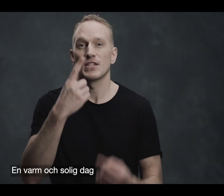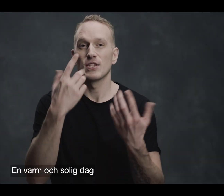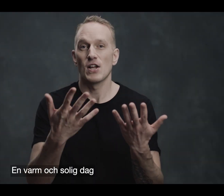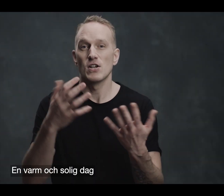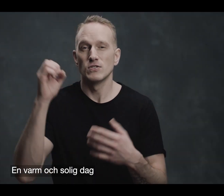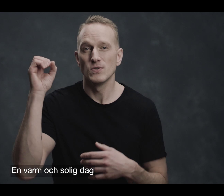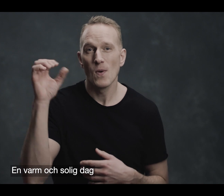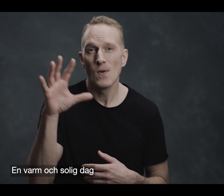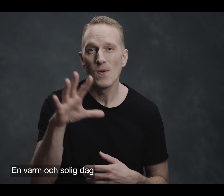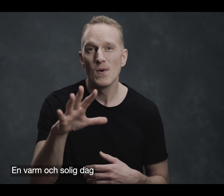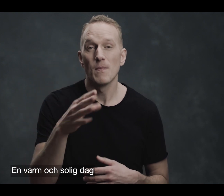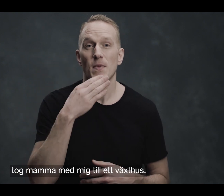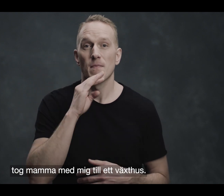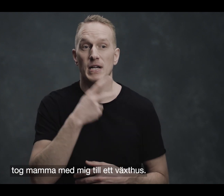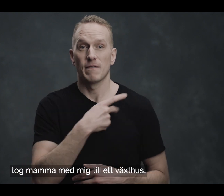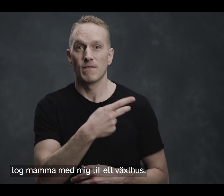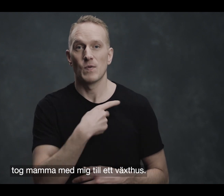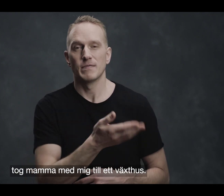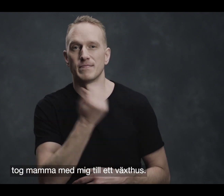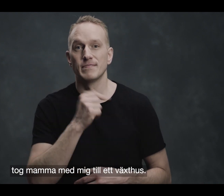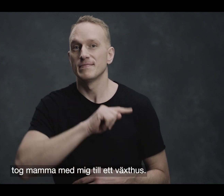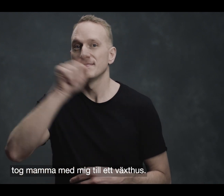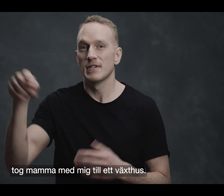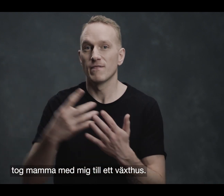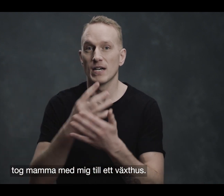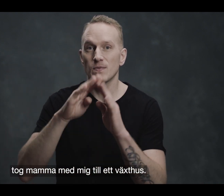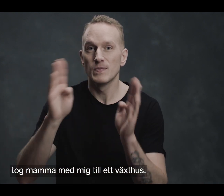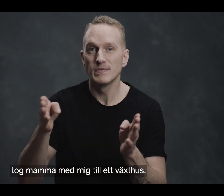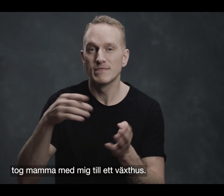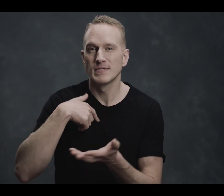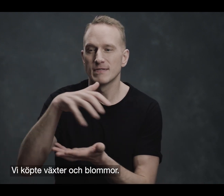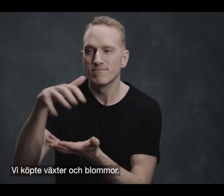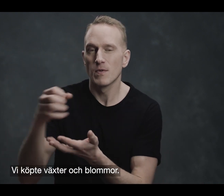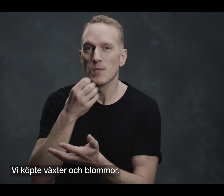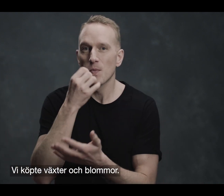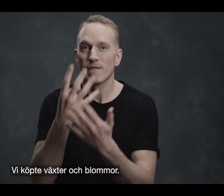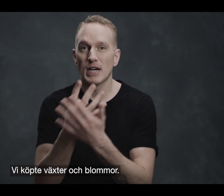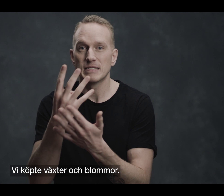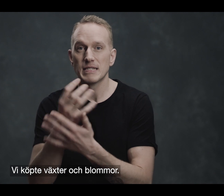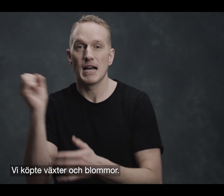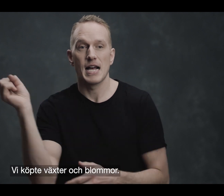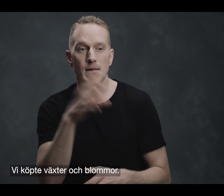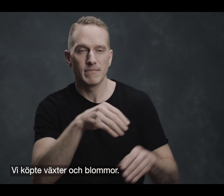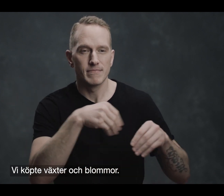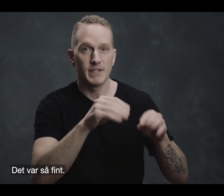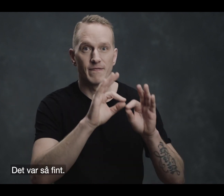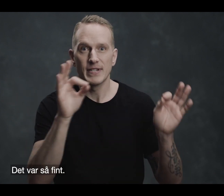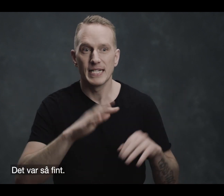En varm och solig dag tog mamma med mig till ett växthus. Vi köpte växter och blommor. Det var så fint.